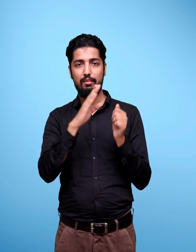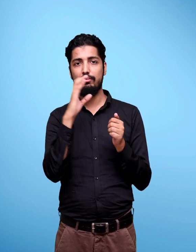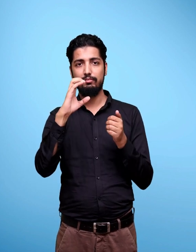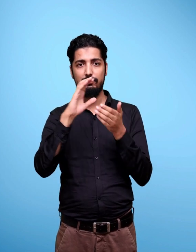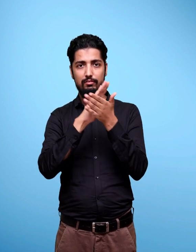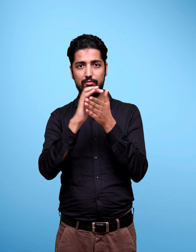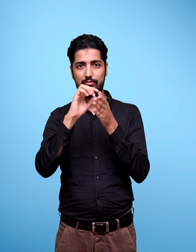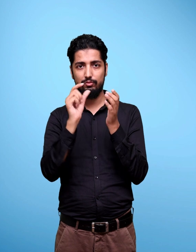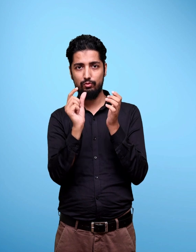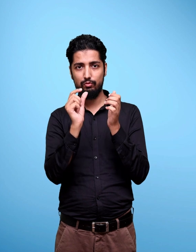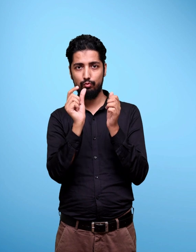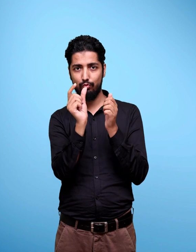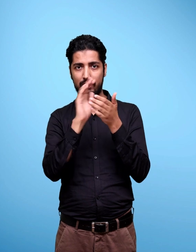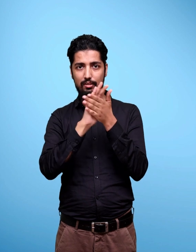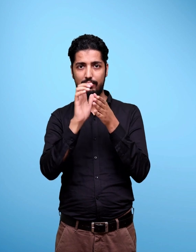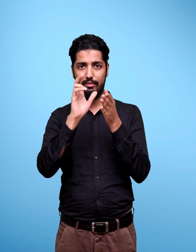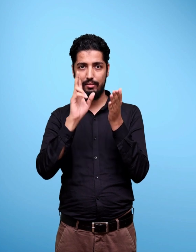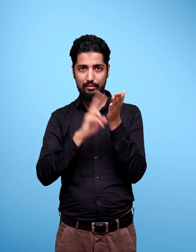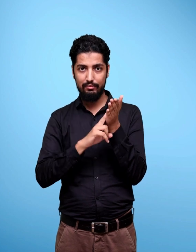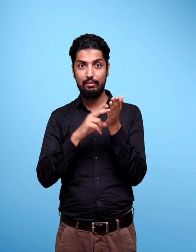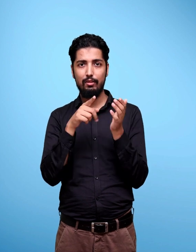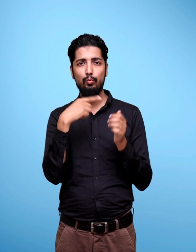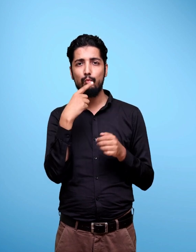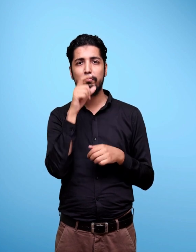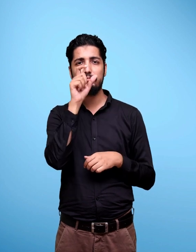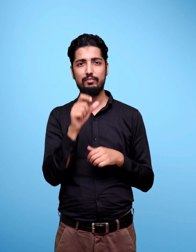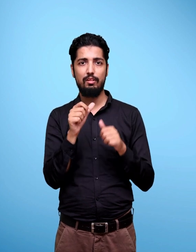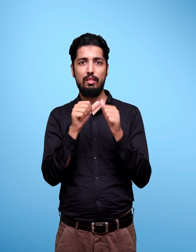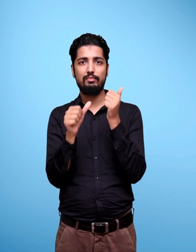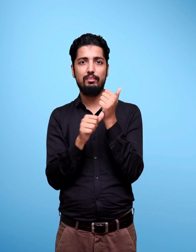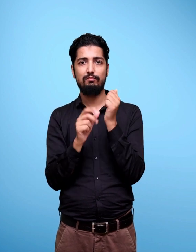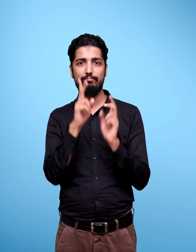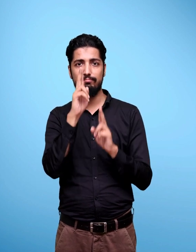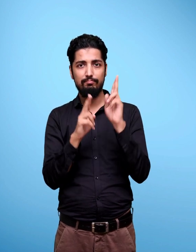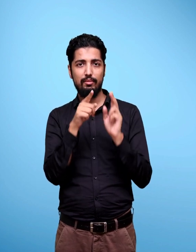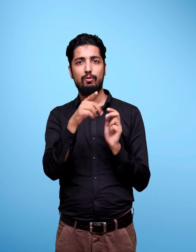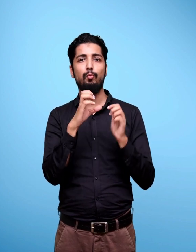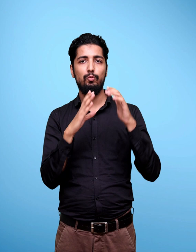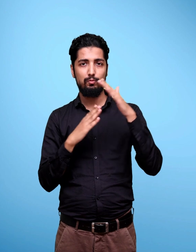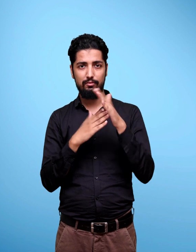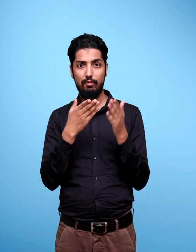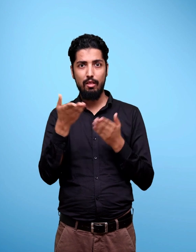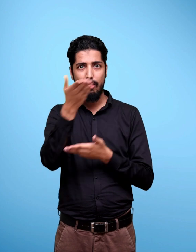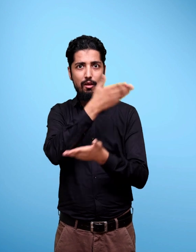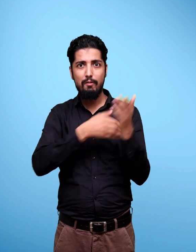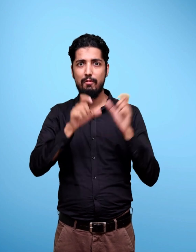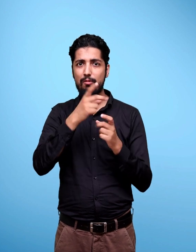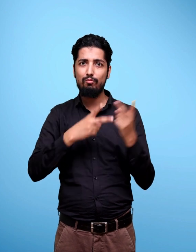And Chanchal Chauhan, assistant editor, contractual.